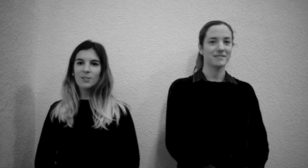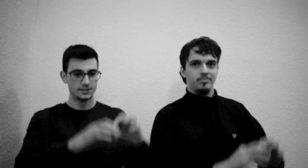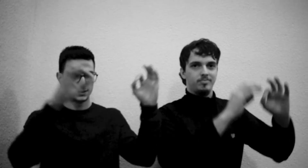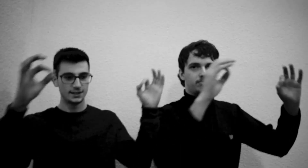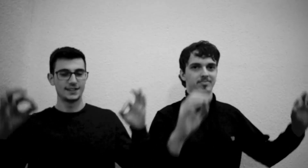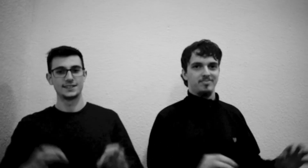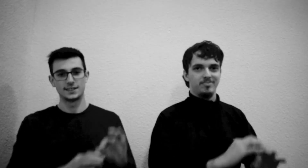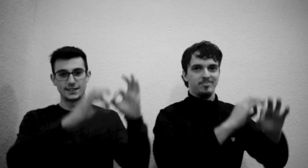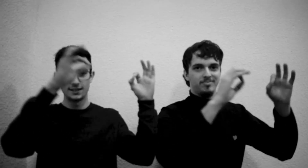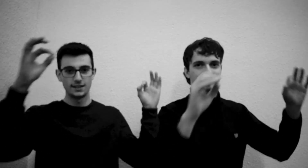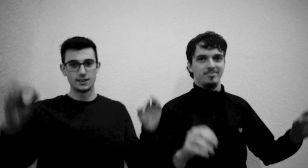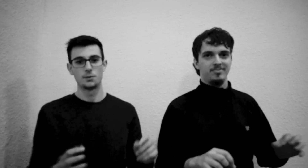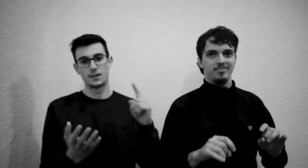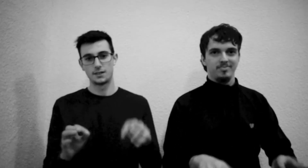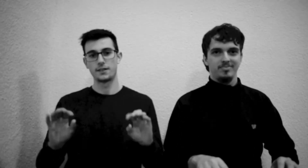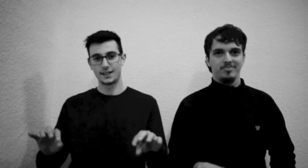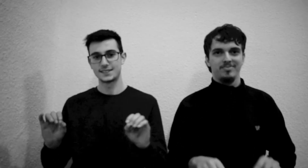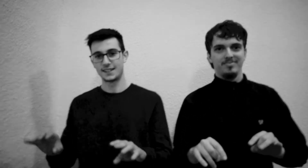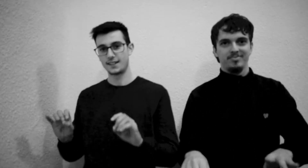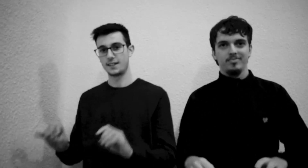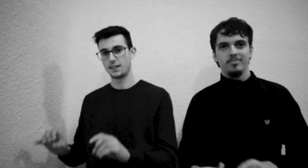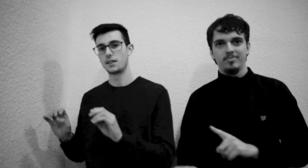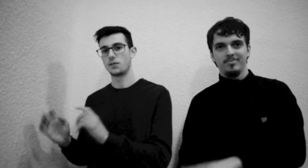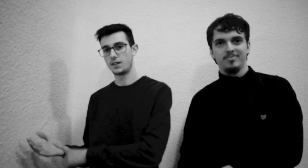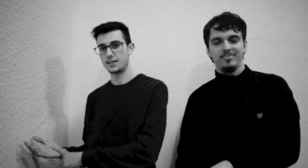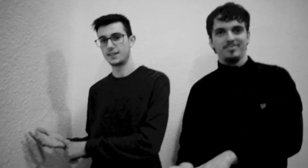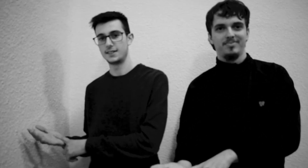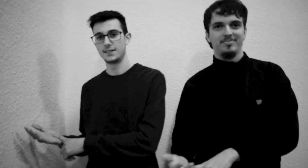Y nada vuelve a ser igual